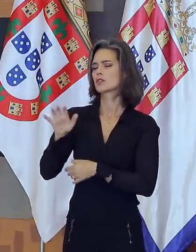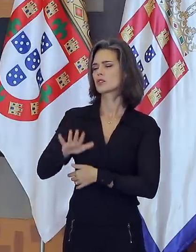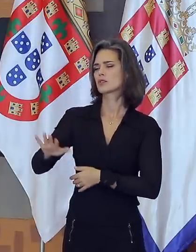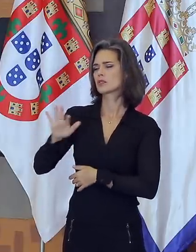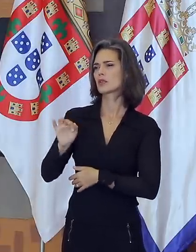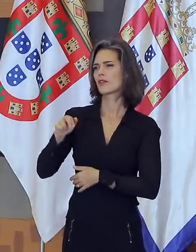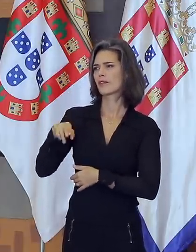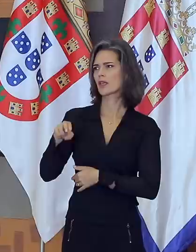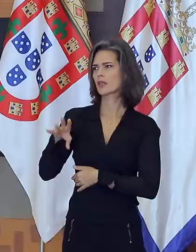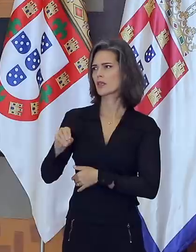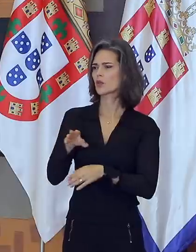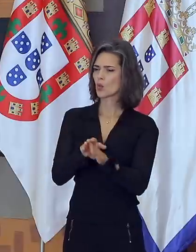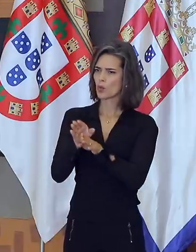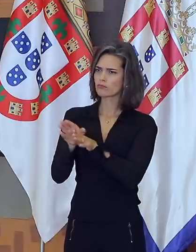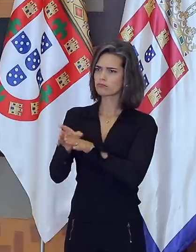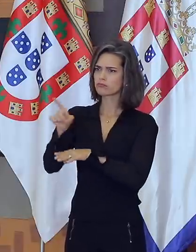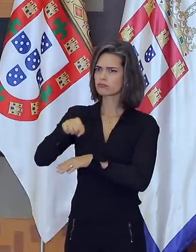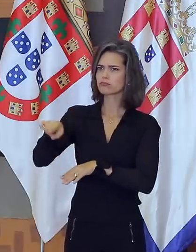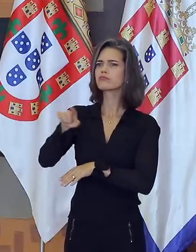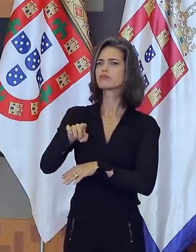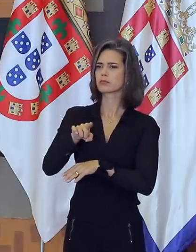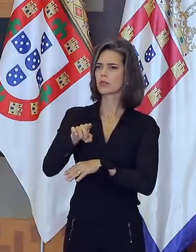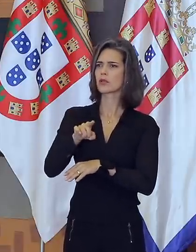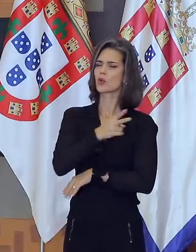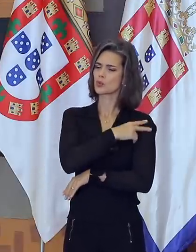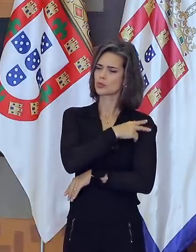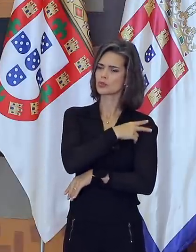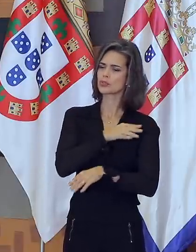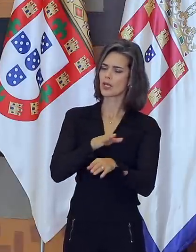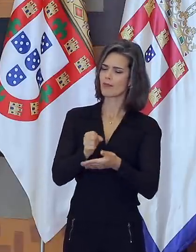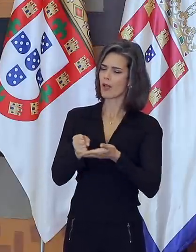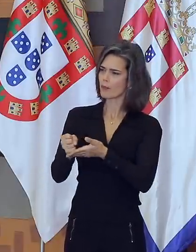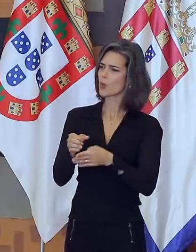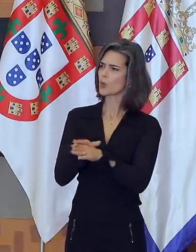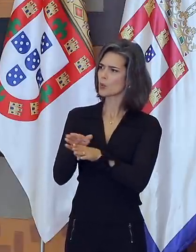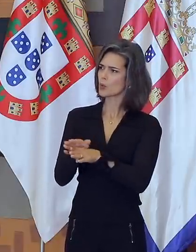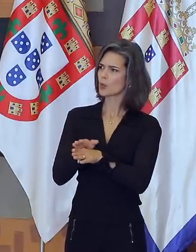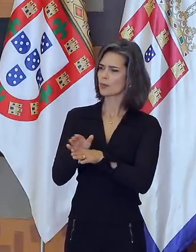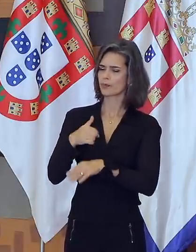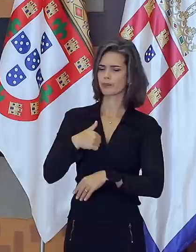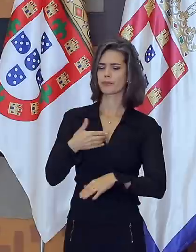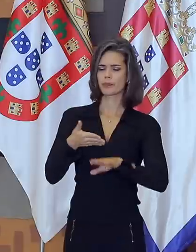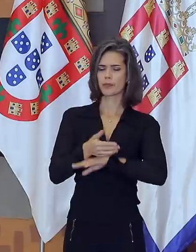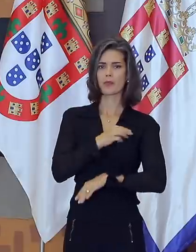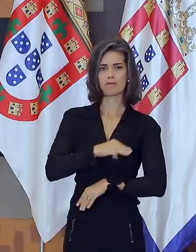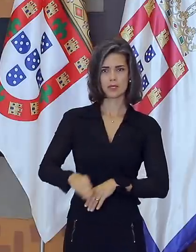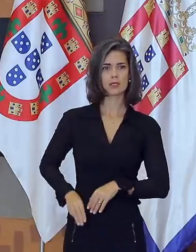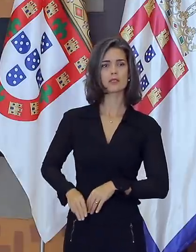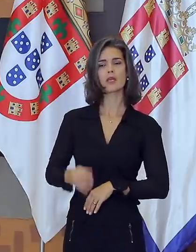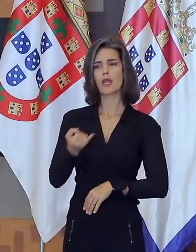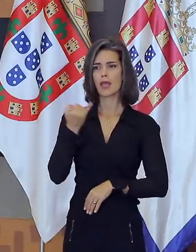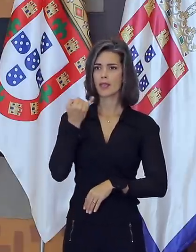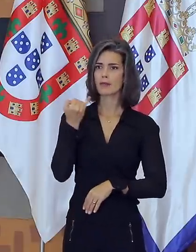Magalhães, que orientará, nesse sentido, as respectivas chefias. Como tenho dito desde que assumi o ministério, é essencial